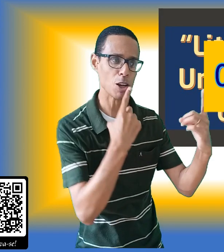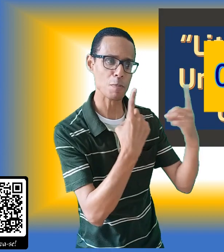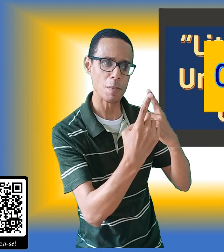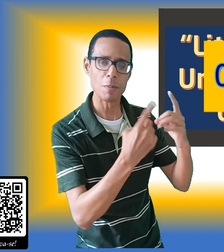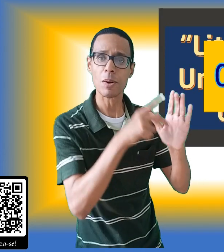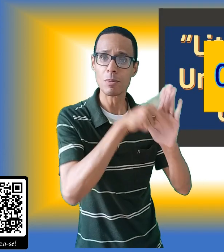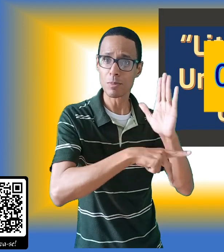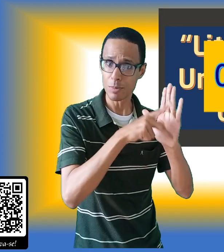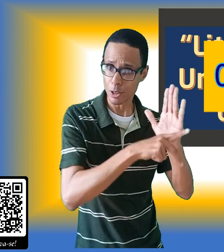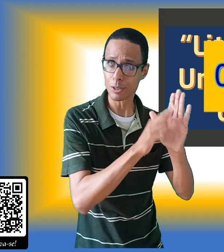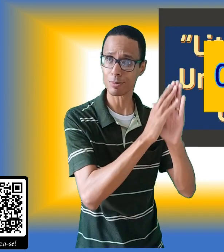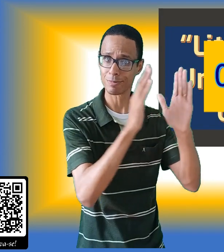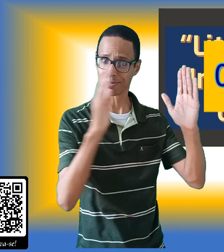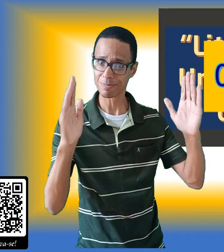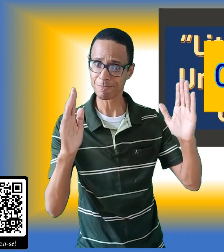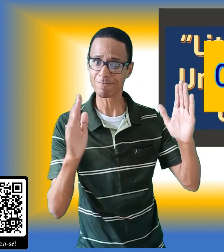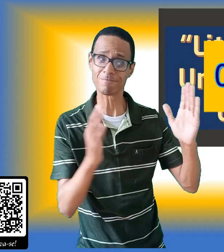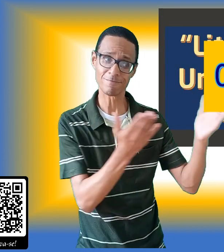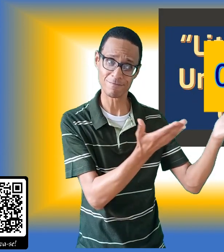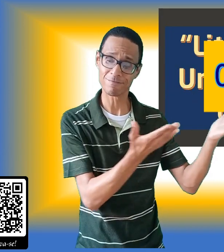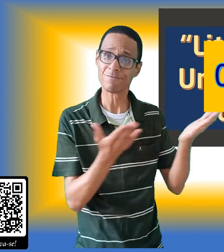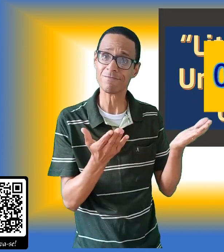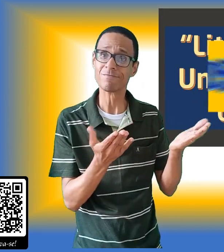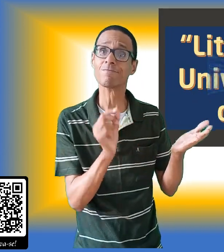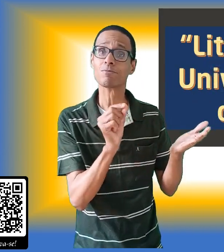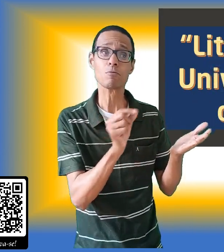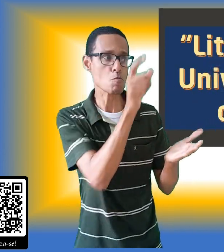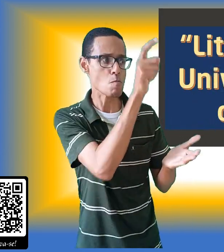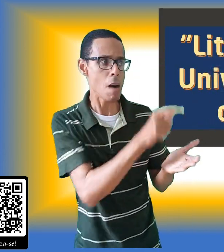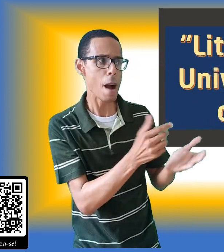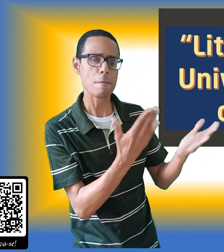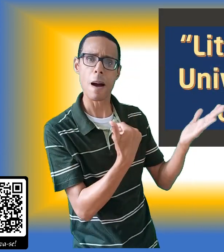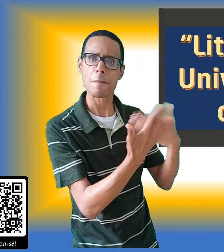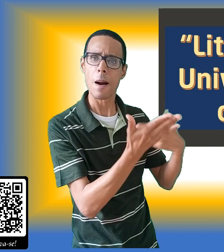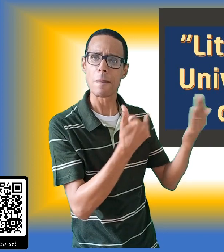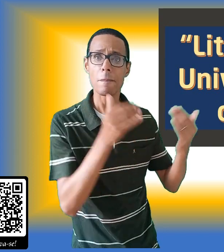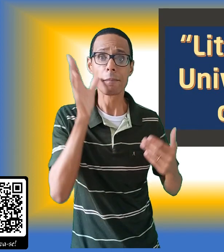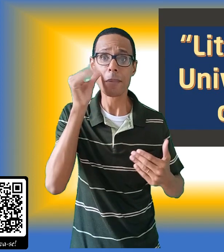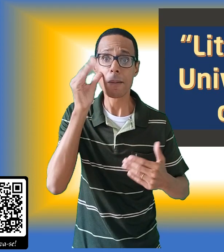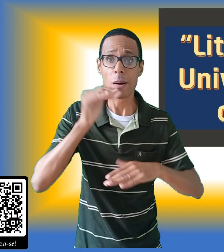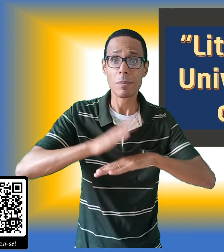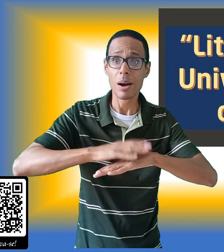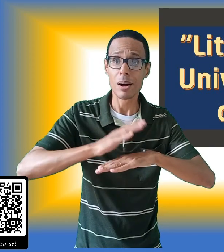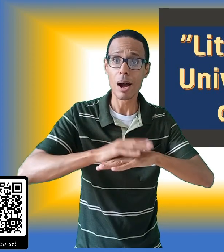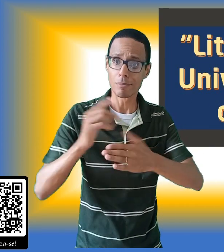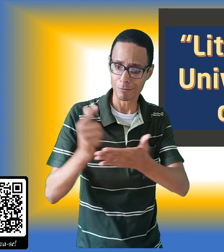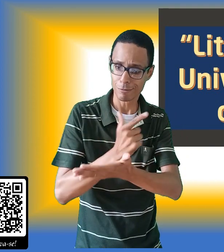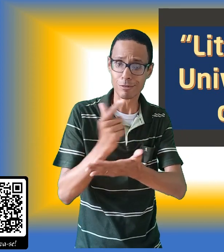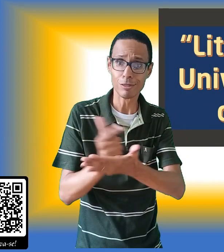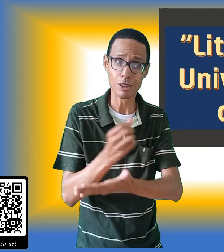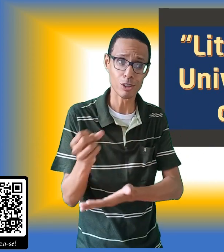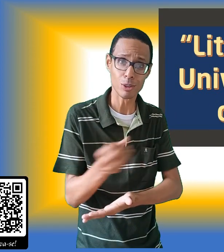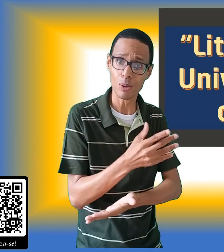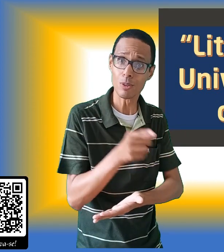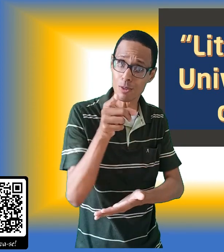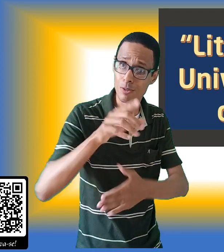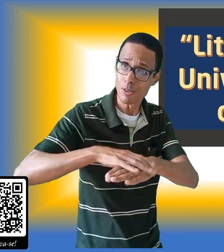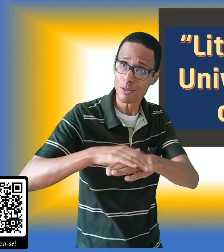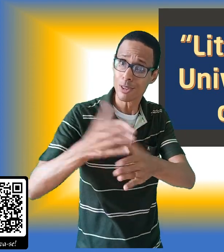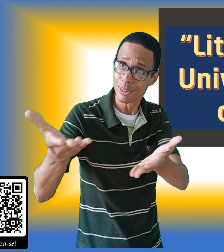Biblioteca. Para sabermos mais sobre este novo livro, temos um encontro marcado com a autora,